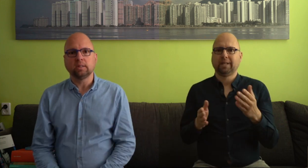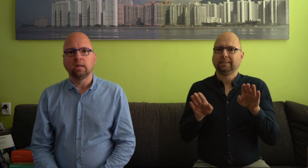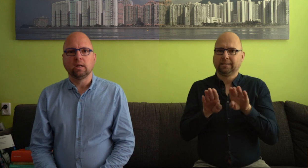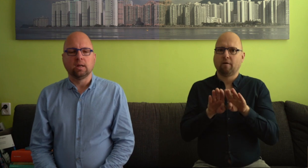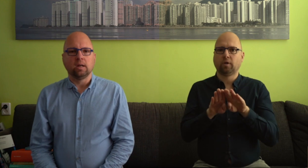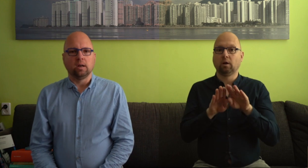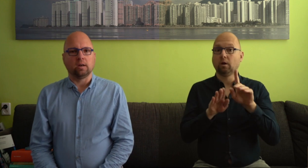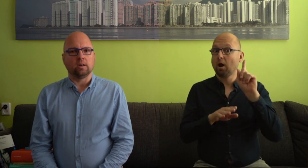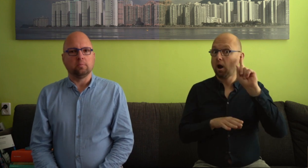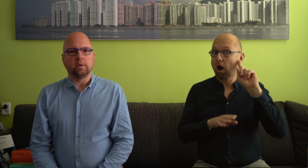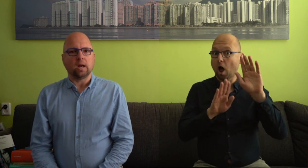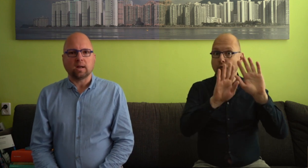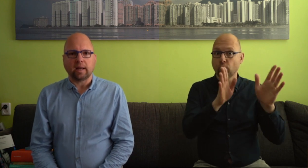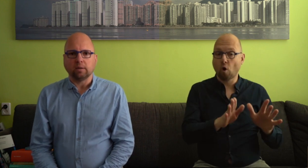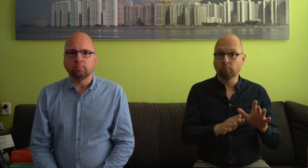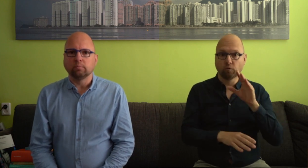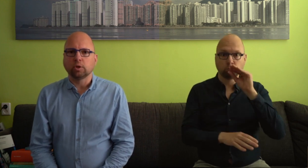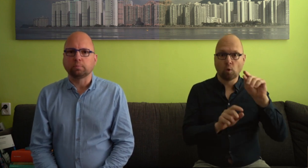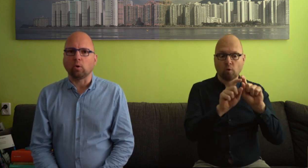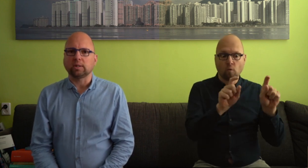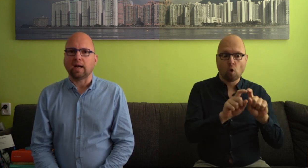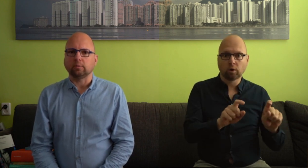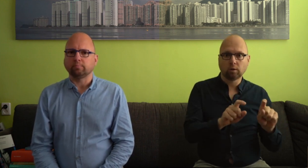in allerlei gesproken talen.